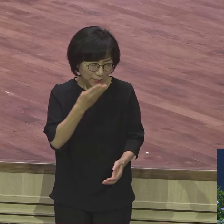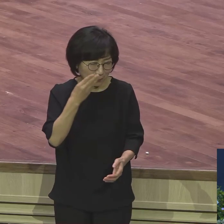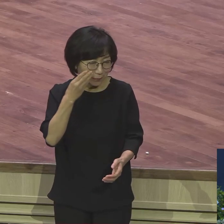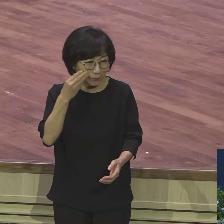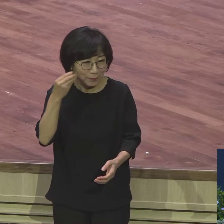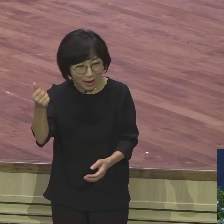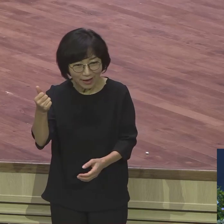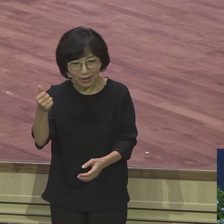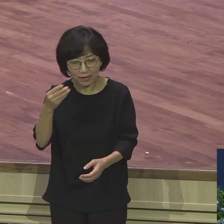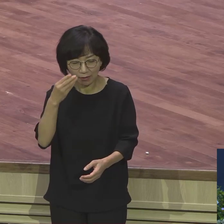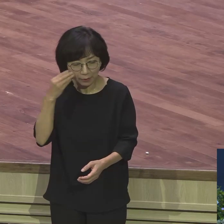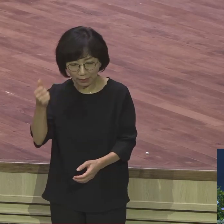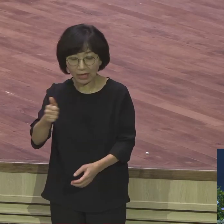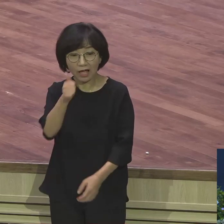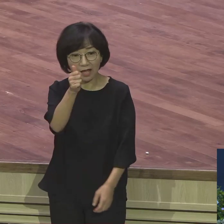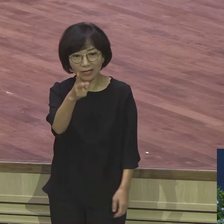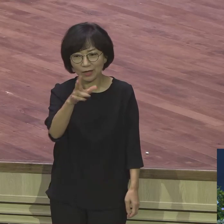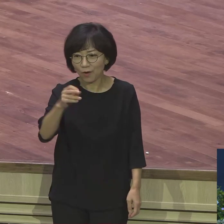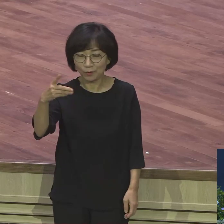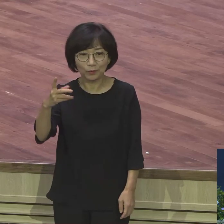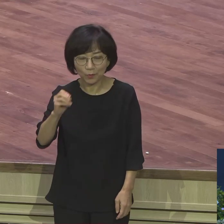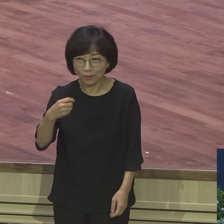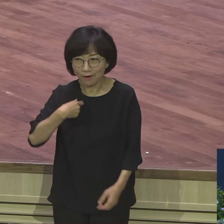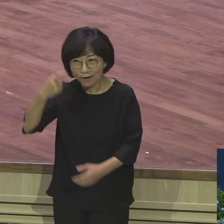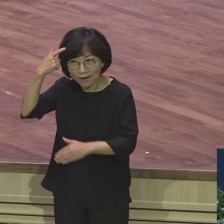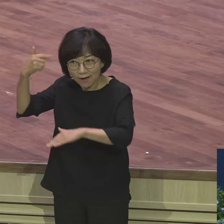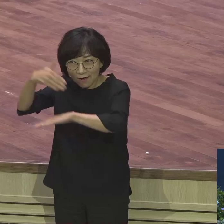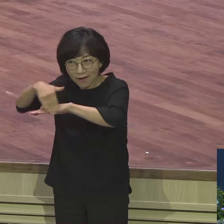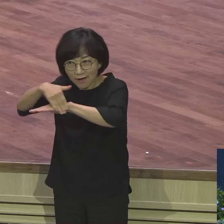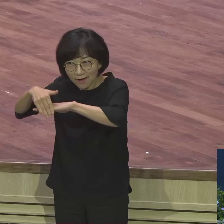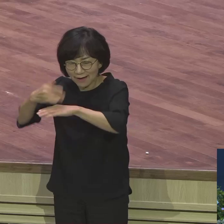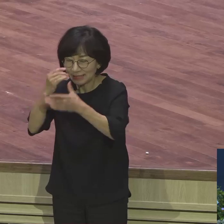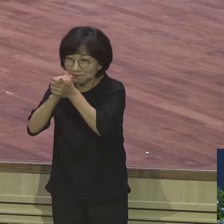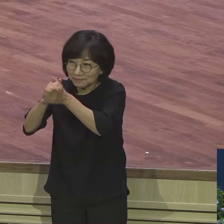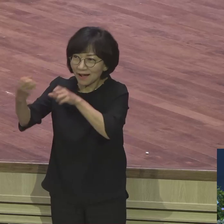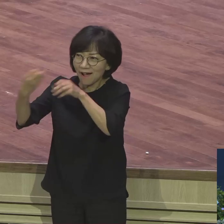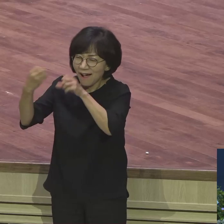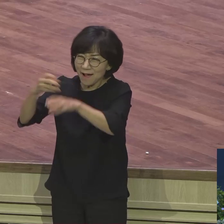형통이라 그래요. 내 생각대로 내 계획대로 내 기도한 대로 다 되는 게 형통이라.